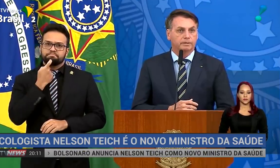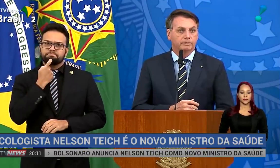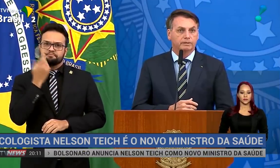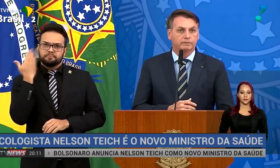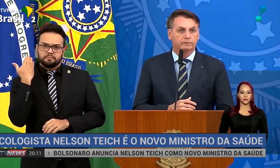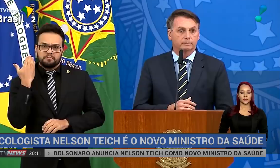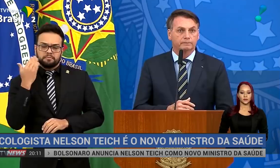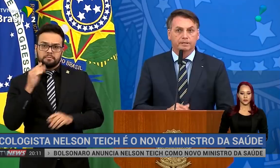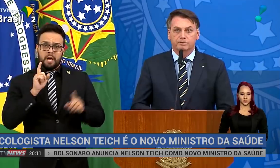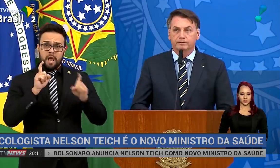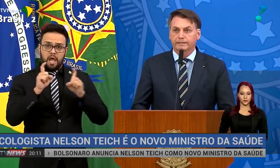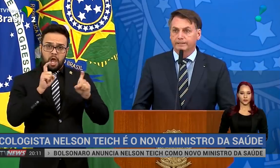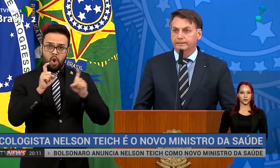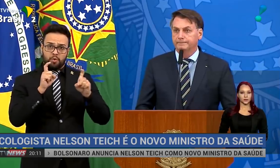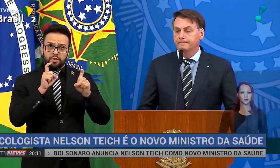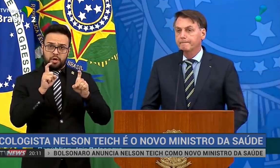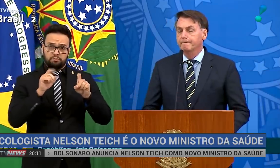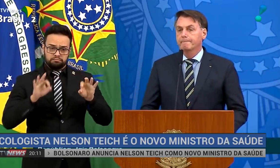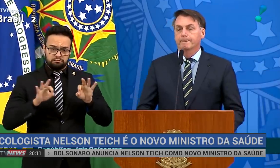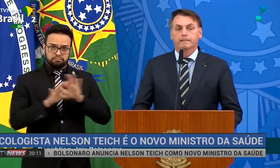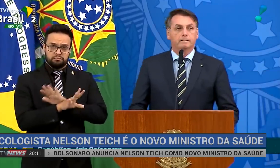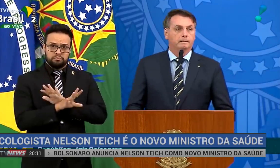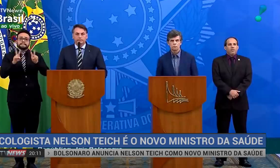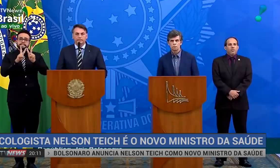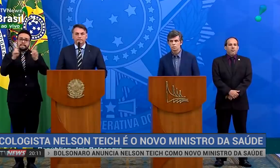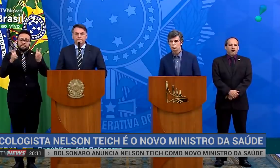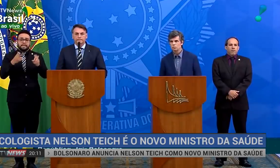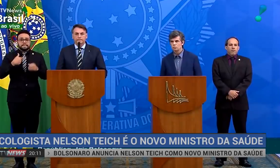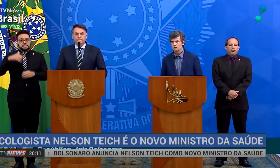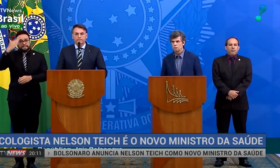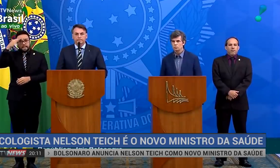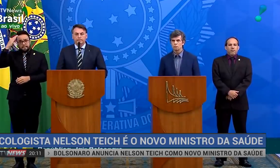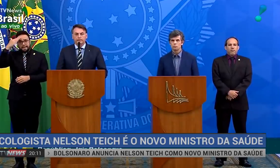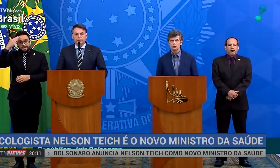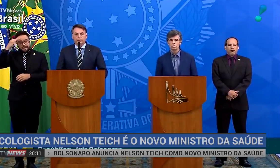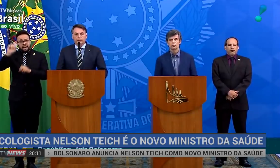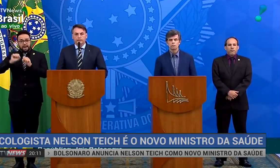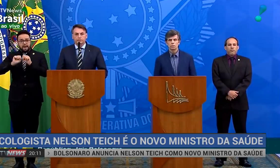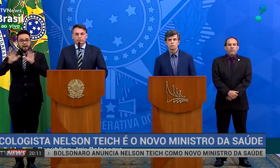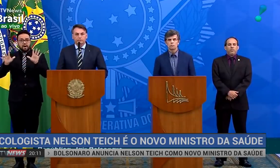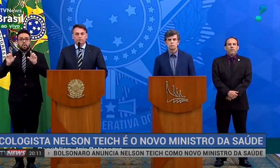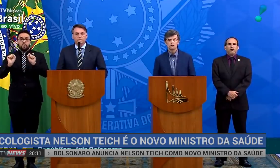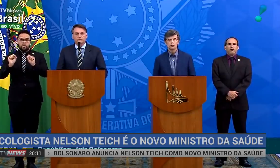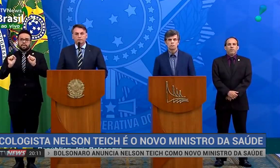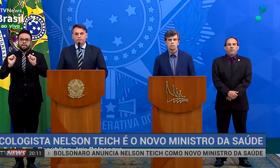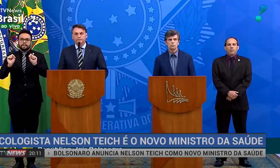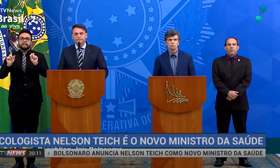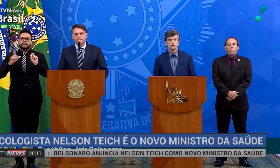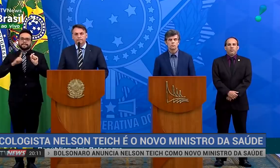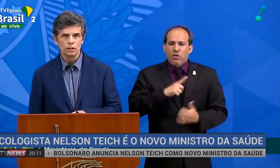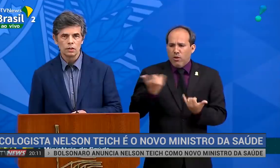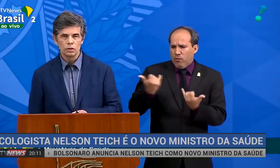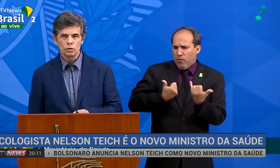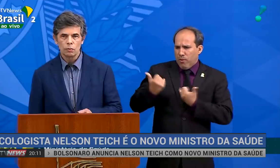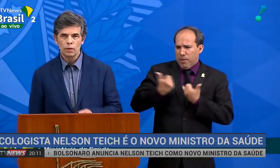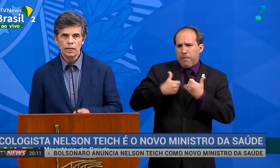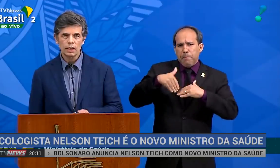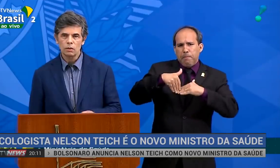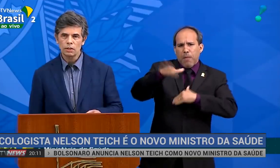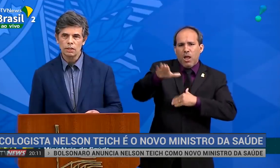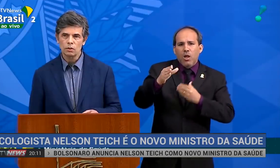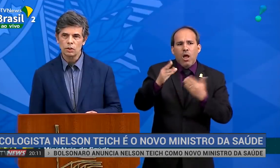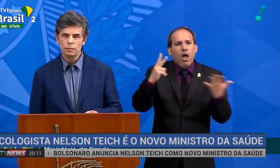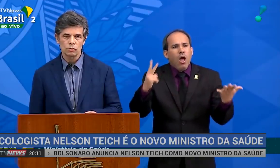esplanada, no Palácio do Planalto, o presidente Jair Bolsonaro apresentava Nelson Teich como novo ministro, informação que foi